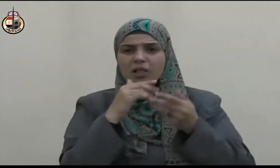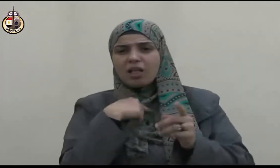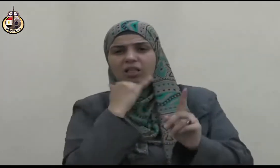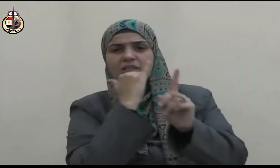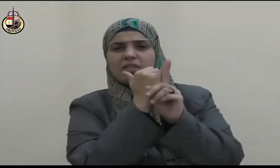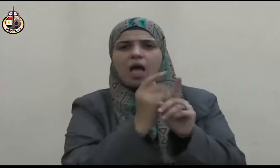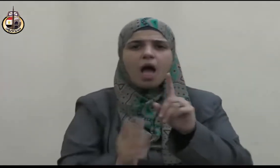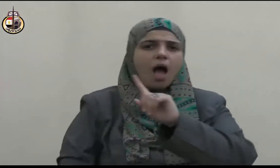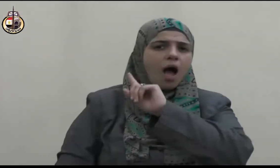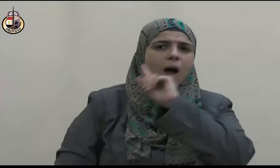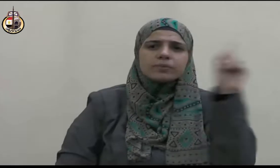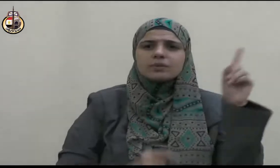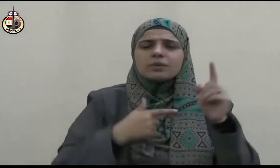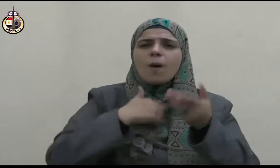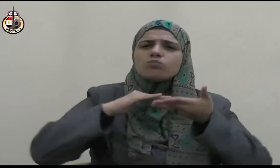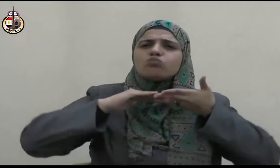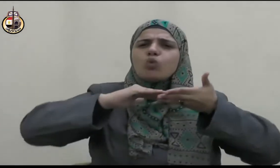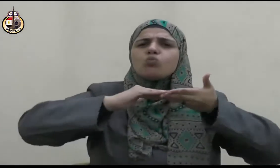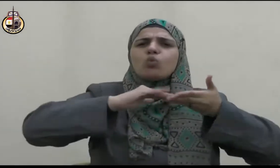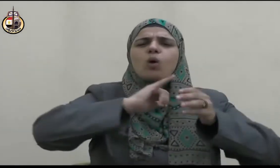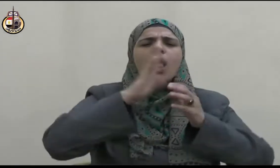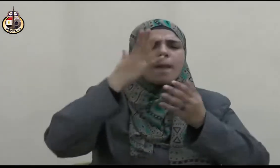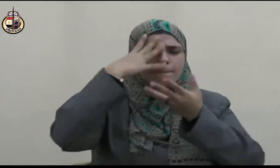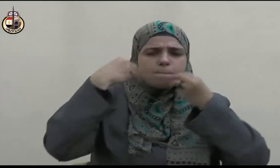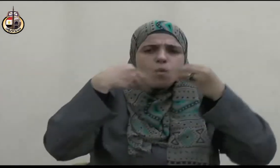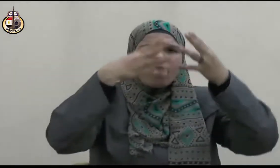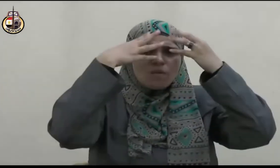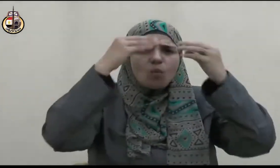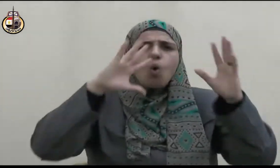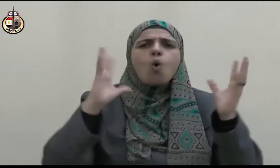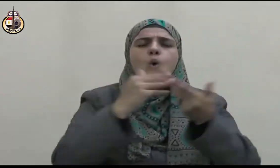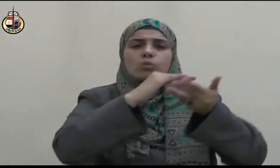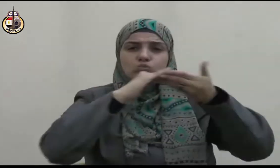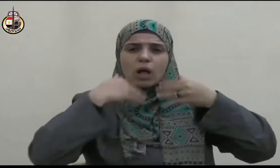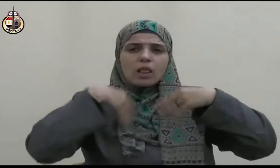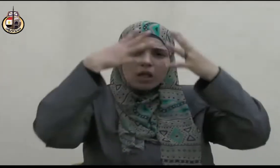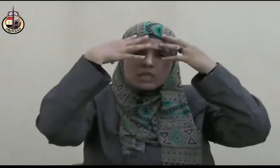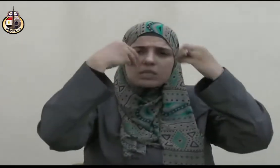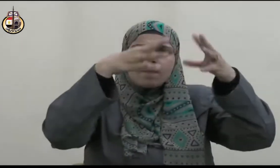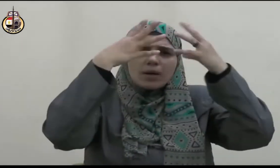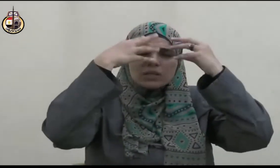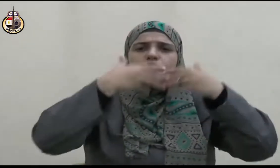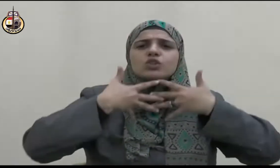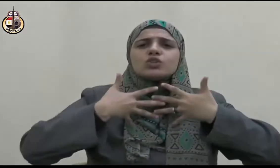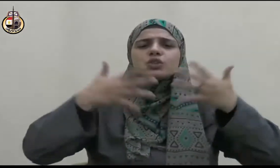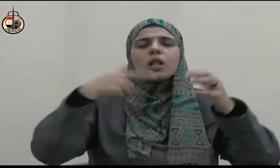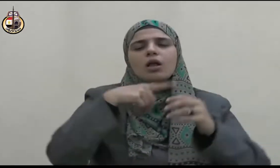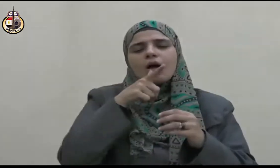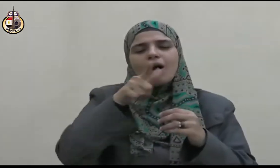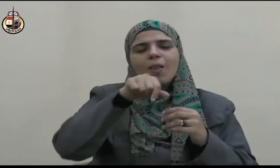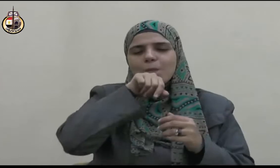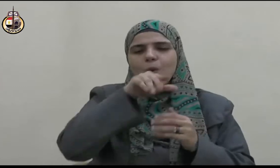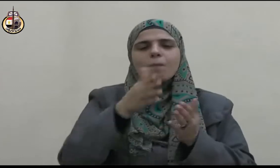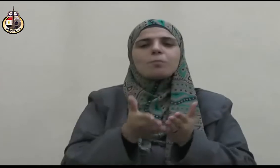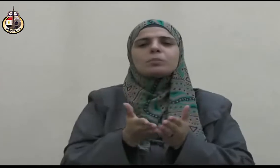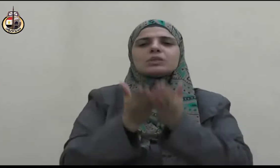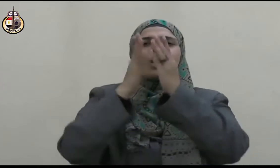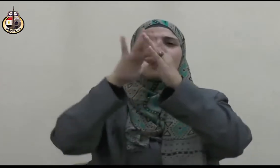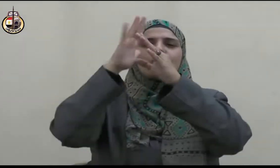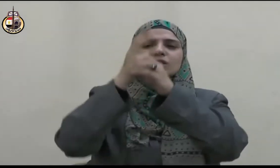صلى الله عليه وسلم لأم المؤمنين السيدة خديجة رضي الله عنها فقد